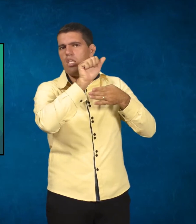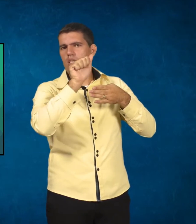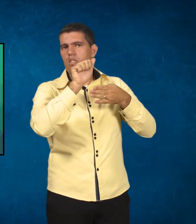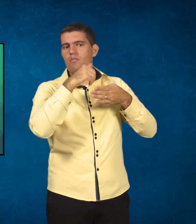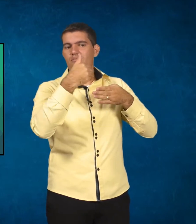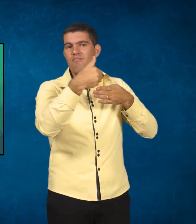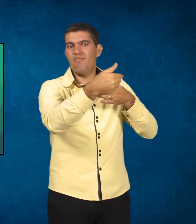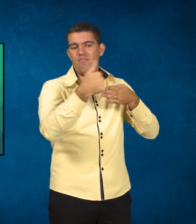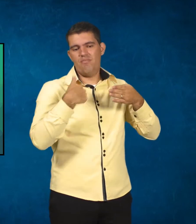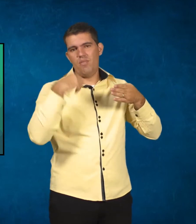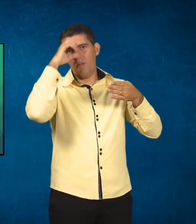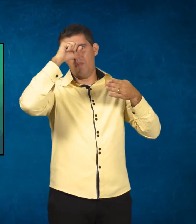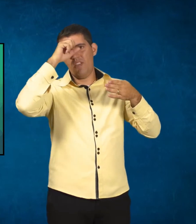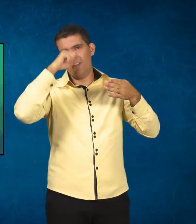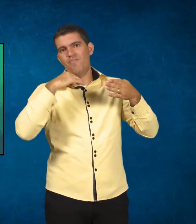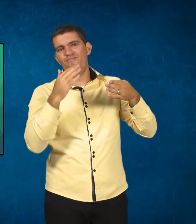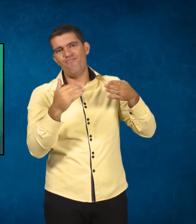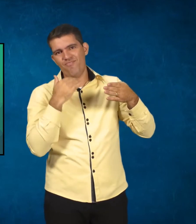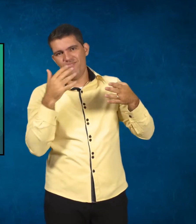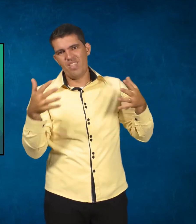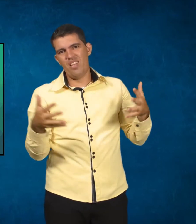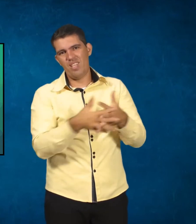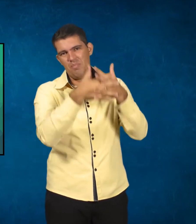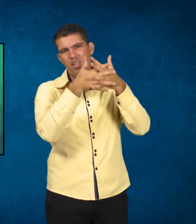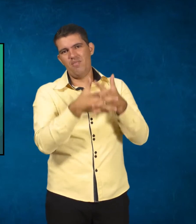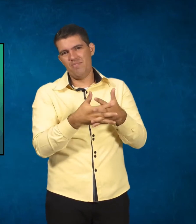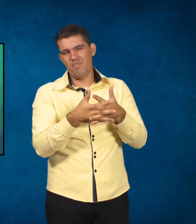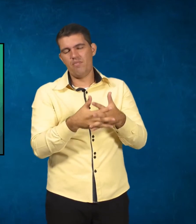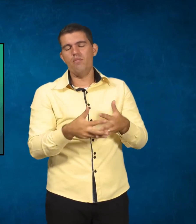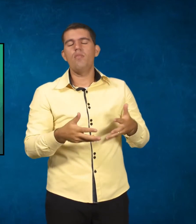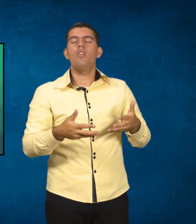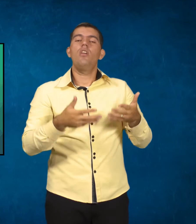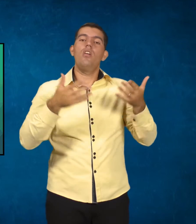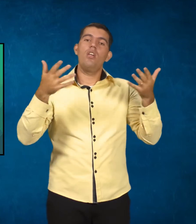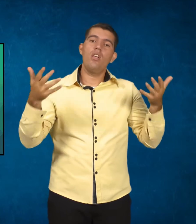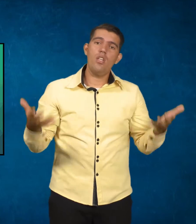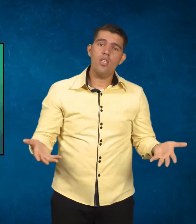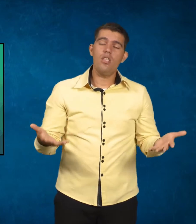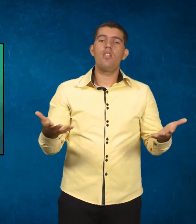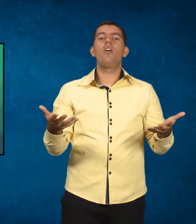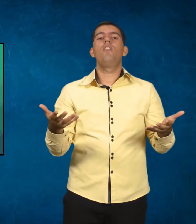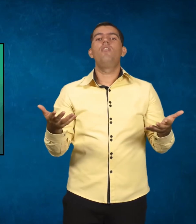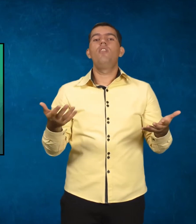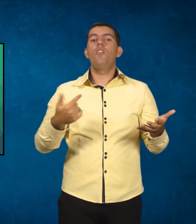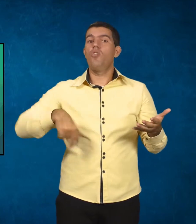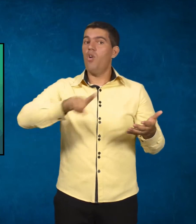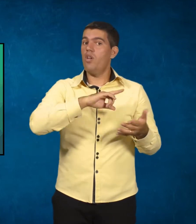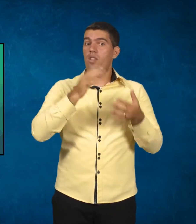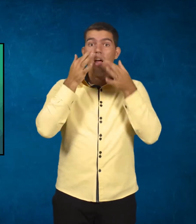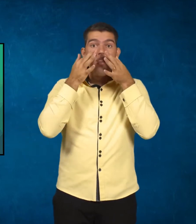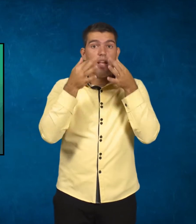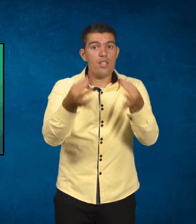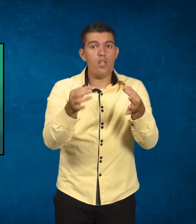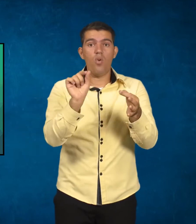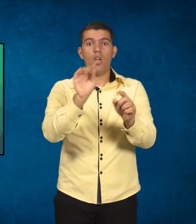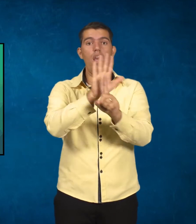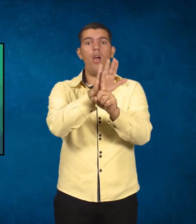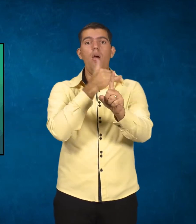abalar o processo de aprendizagem dela. Então, a gente tem que ficar atento, que eu chamo a atenção para vocês em relação ao bullying, que hoje a gente